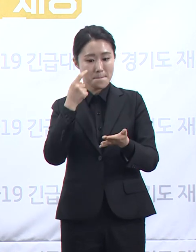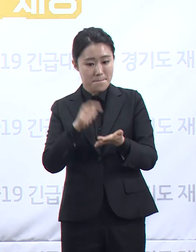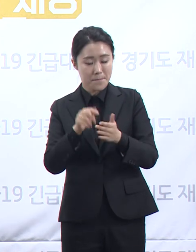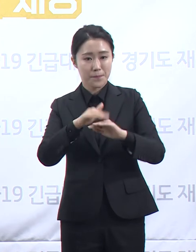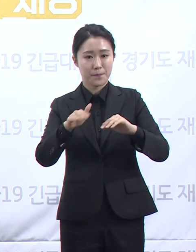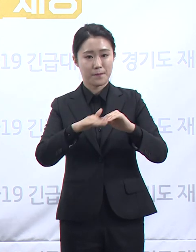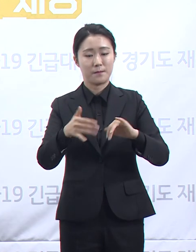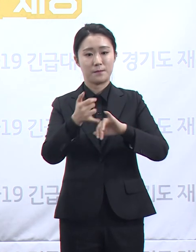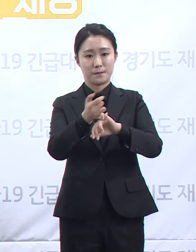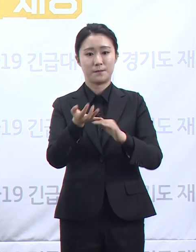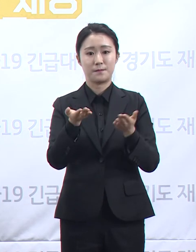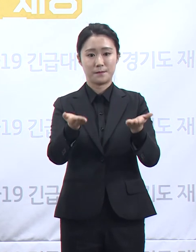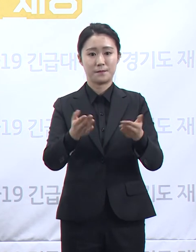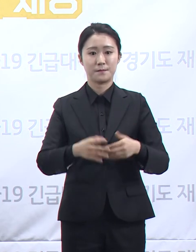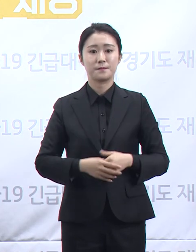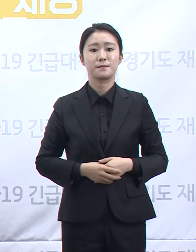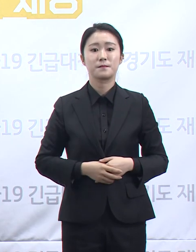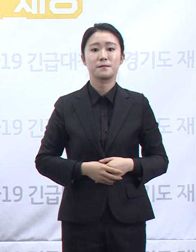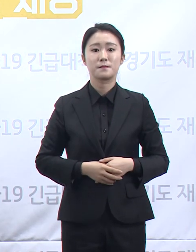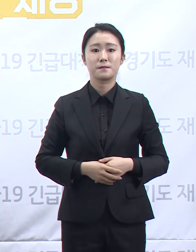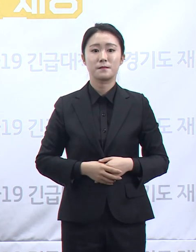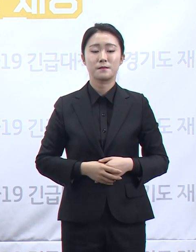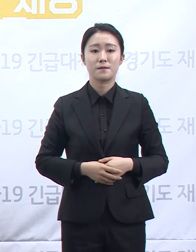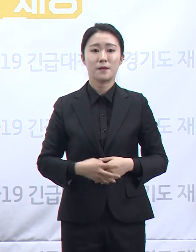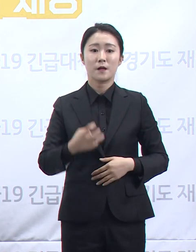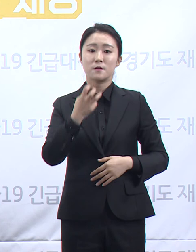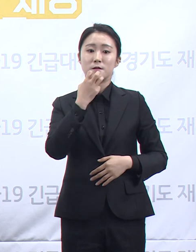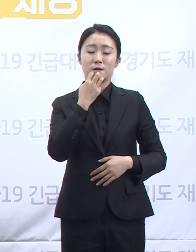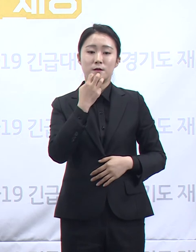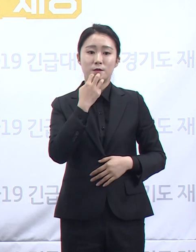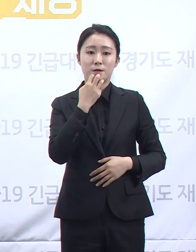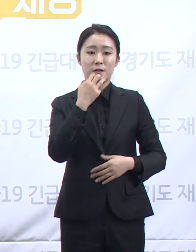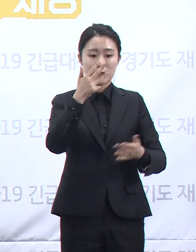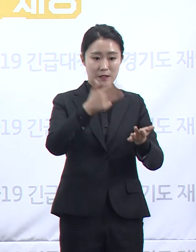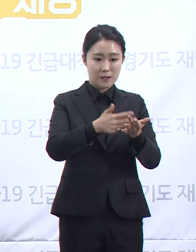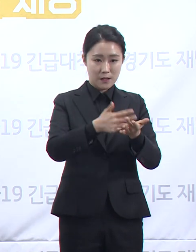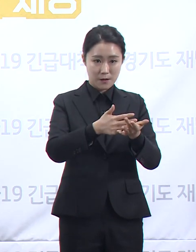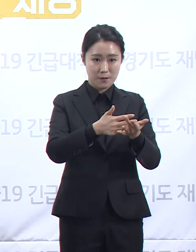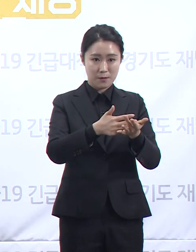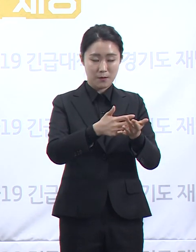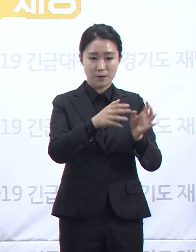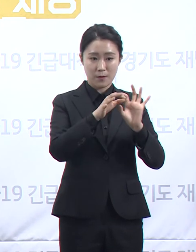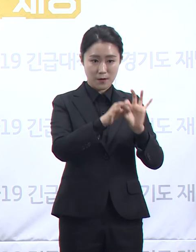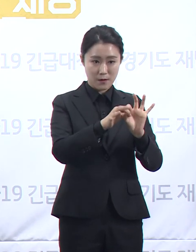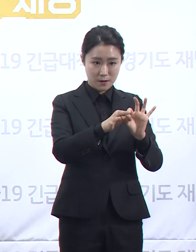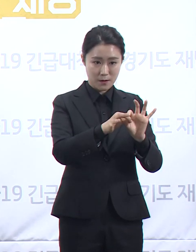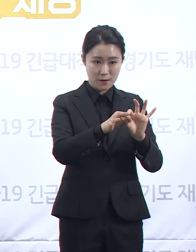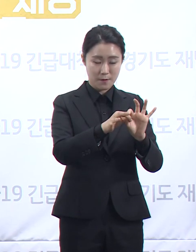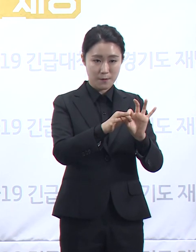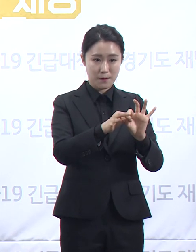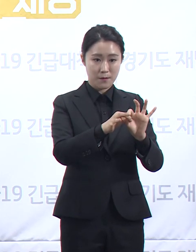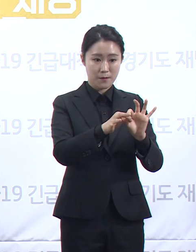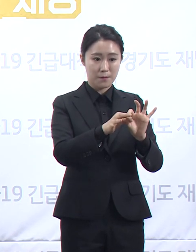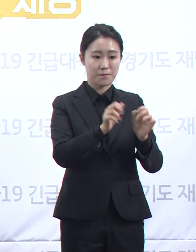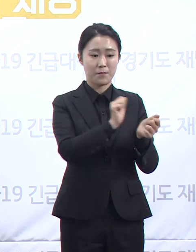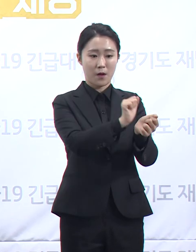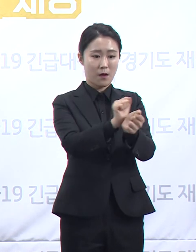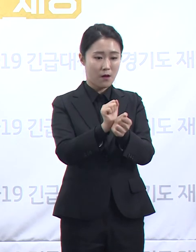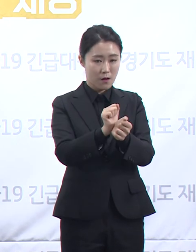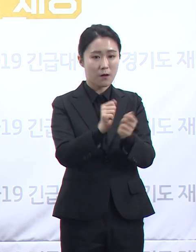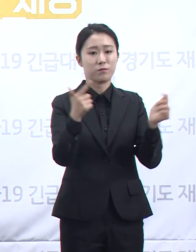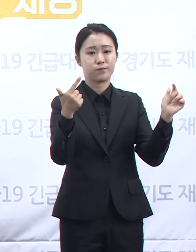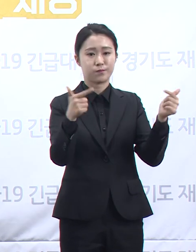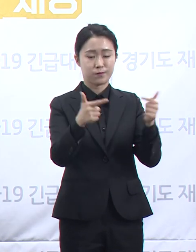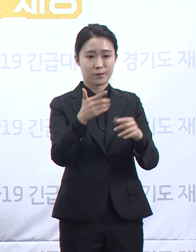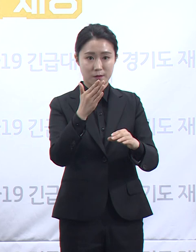어디서든 발생할 수 있습니다. 서울, 이태원 집단 발생과 연관된 추가 확산세가 누그러지고 있습니다. 도민